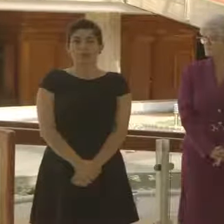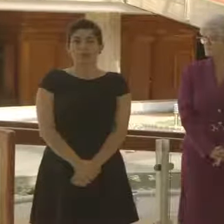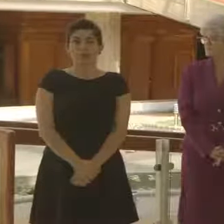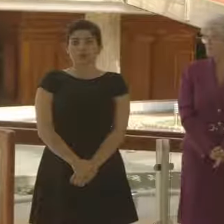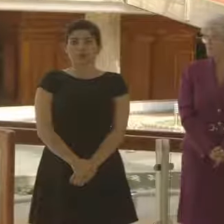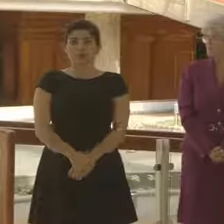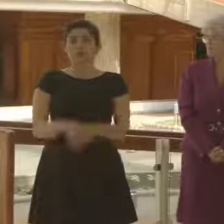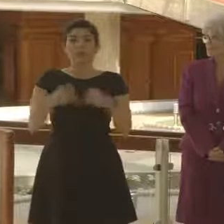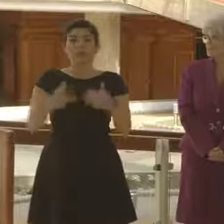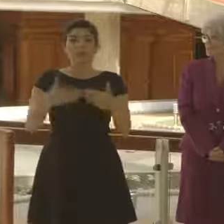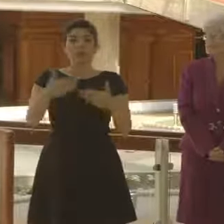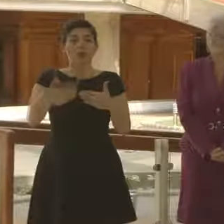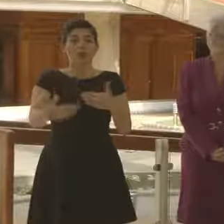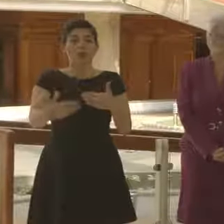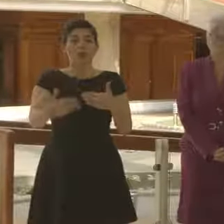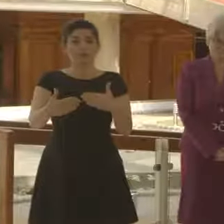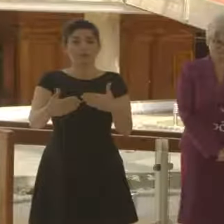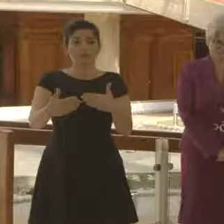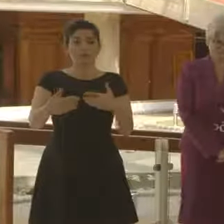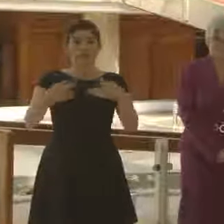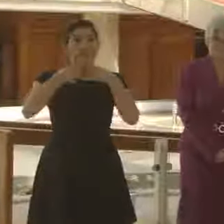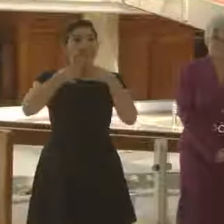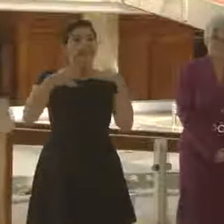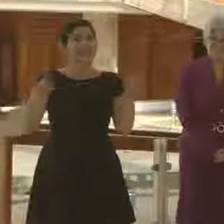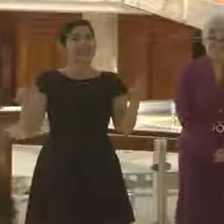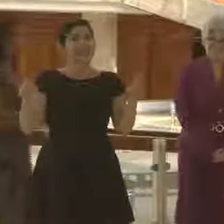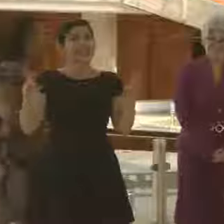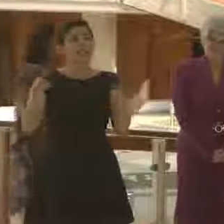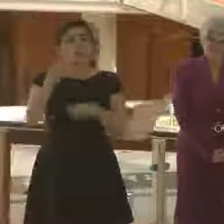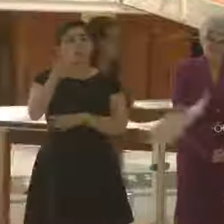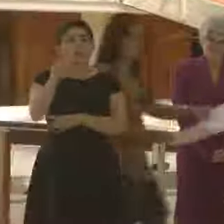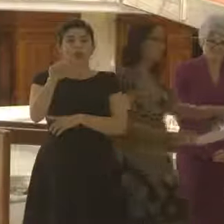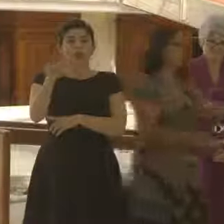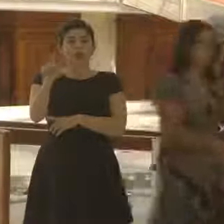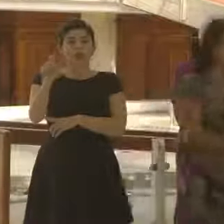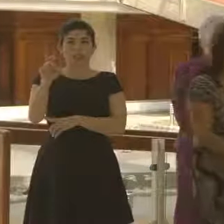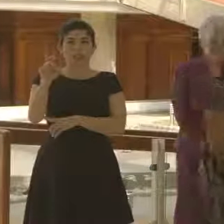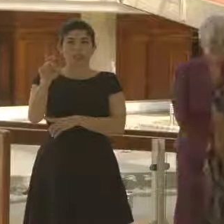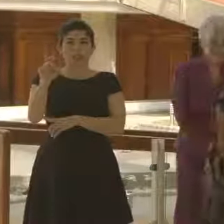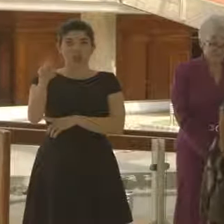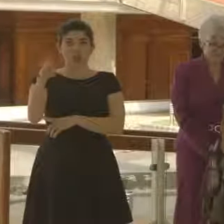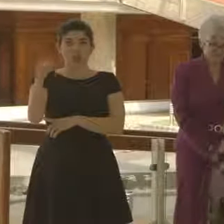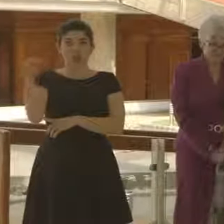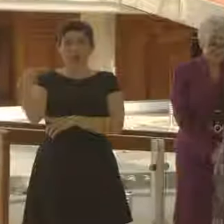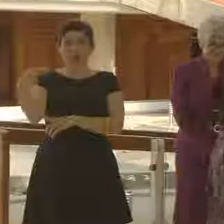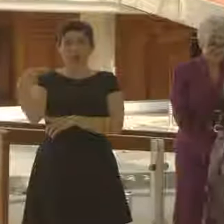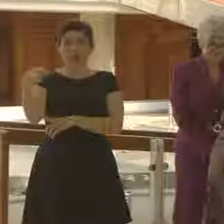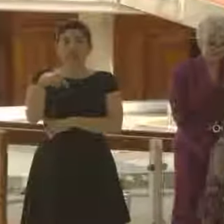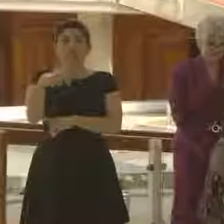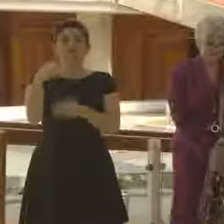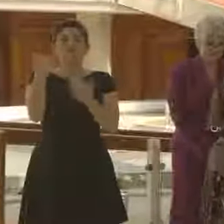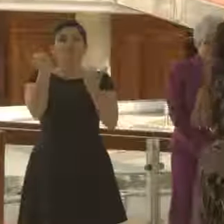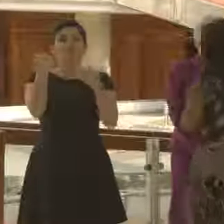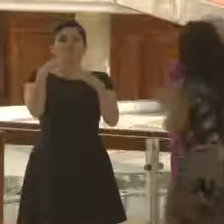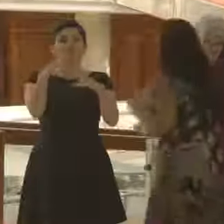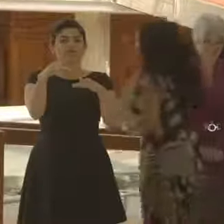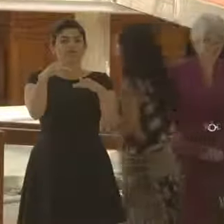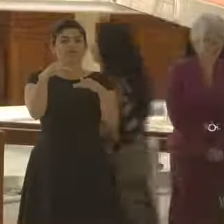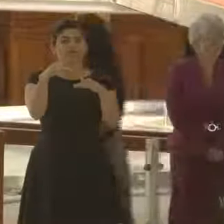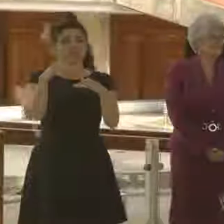Seguimos con el decreto 4162-H sobre la limitación de las